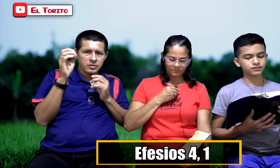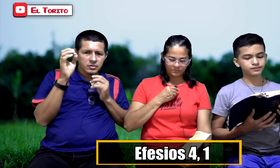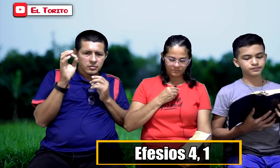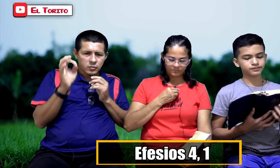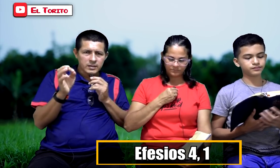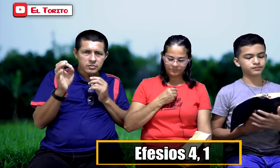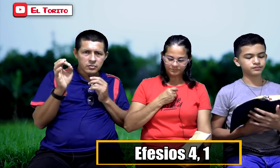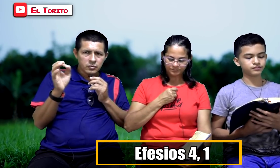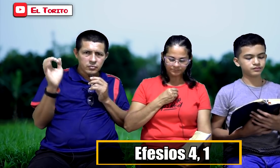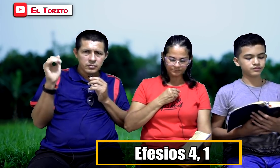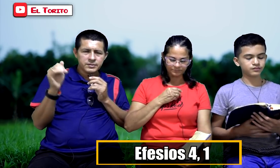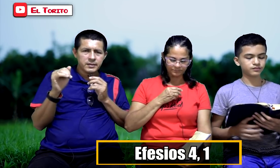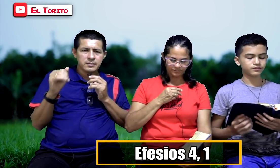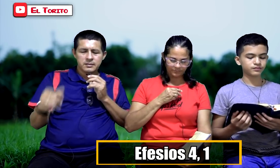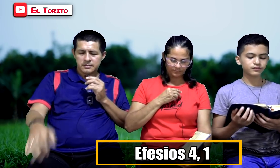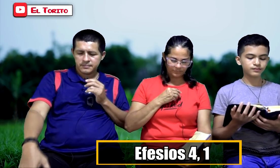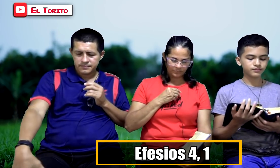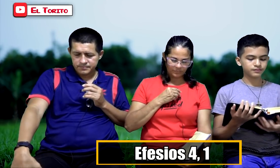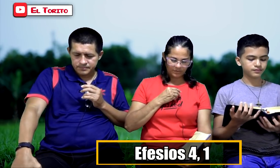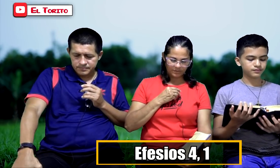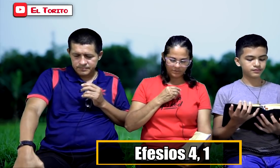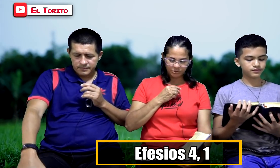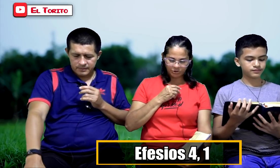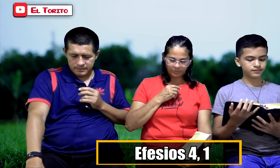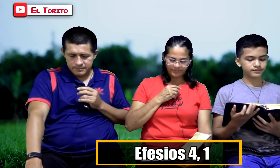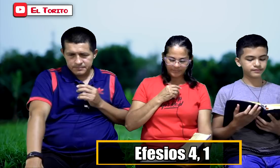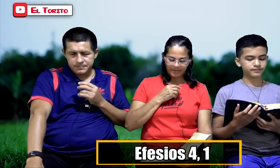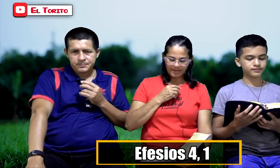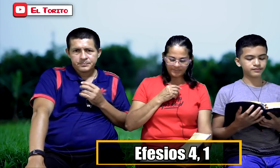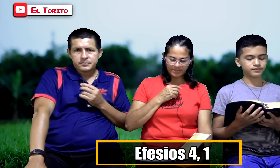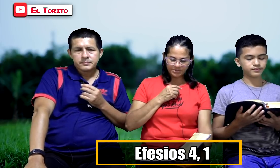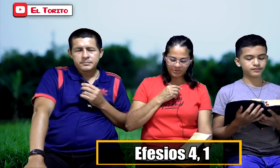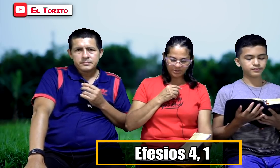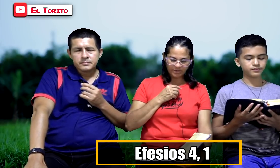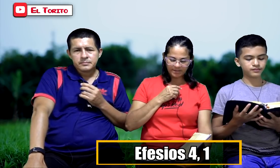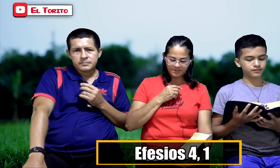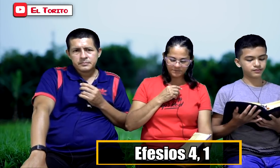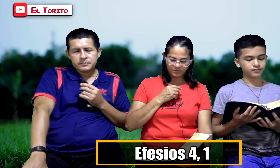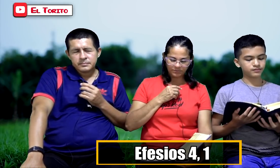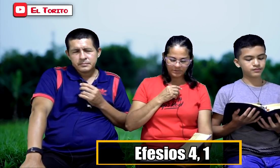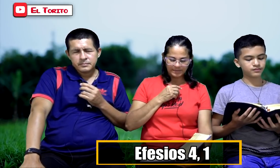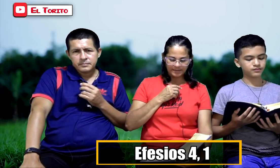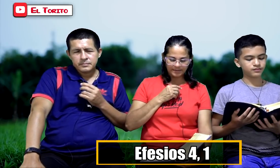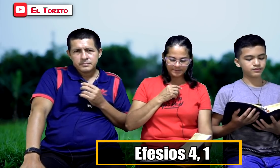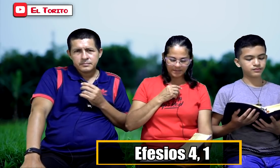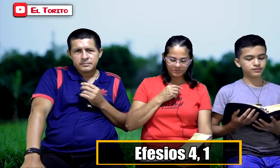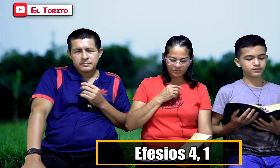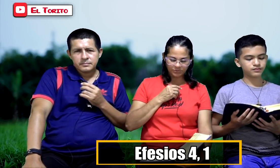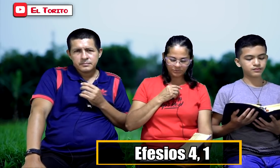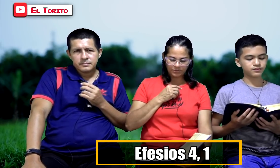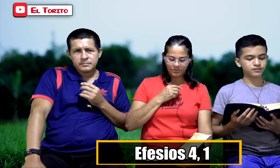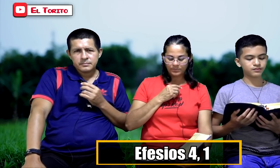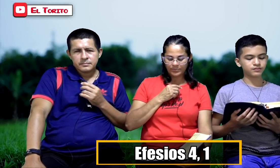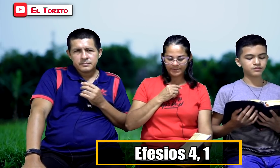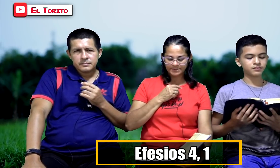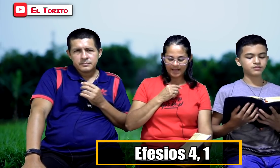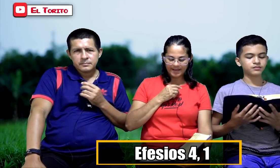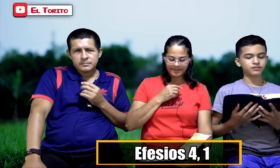4.1 y siguiente. Yo, el prisionero de Cristo, les exhorto, pues, a que